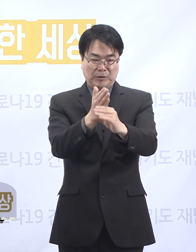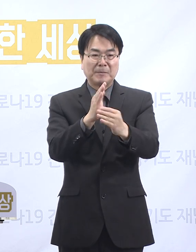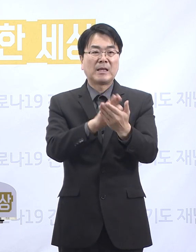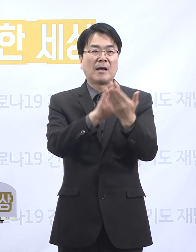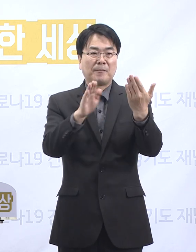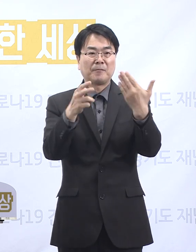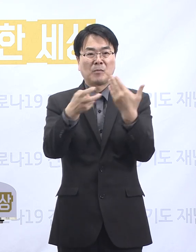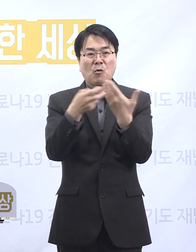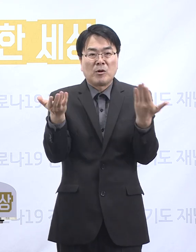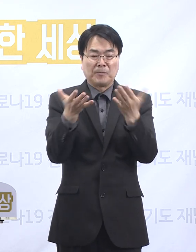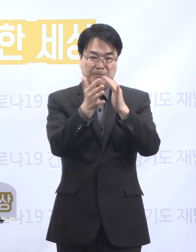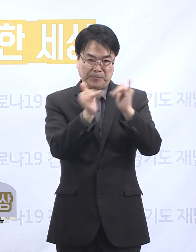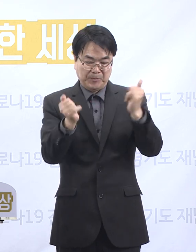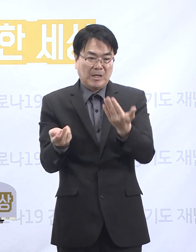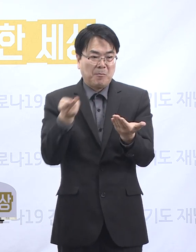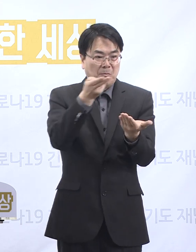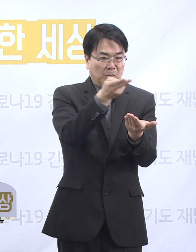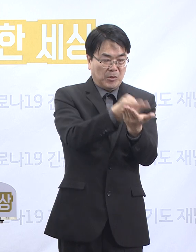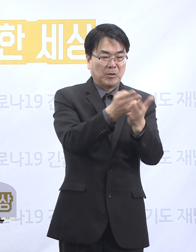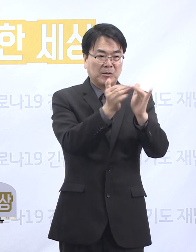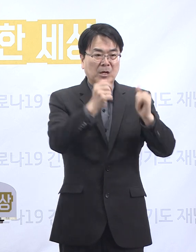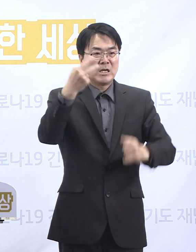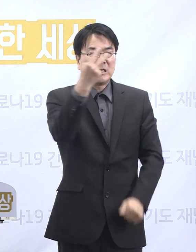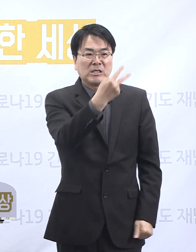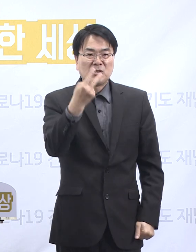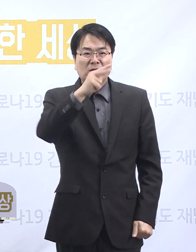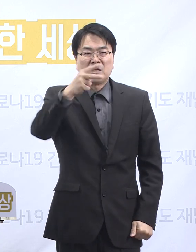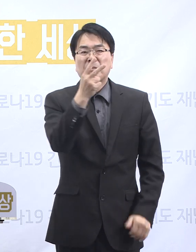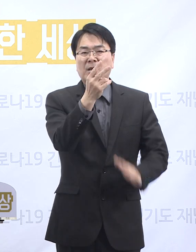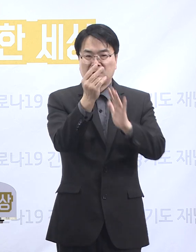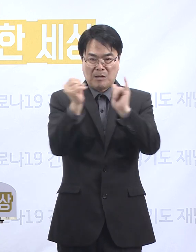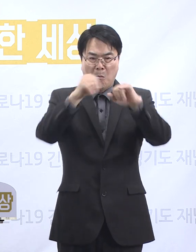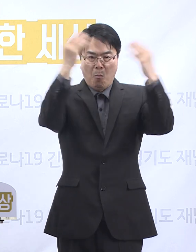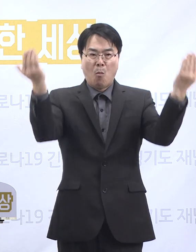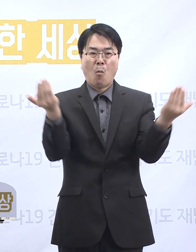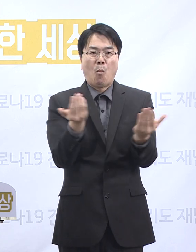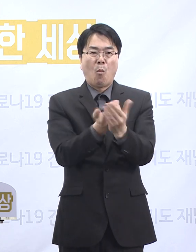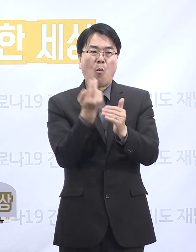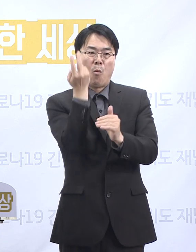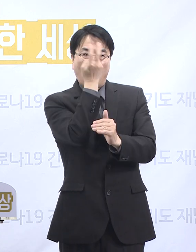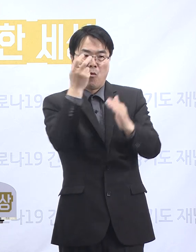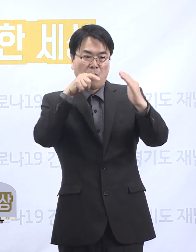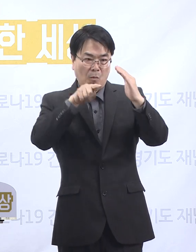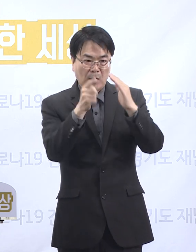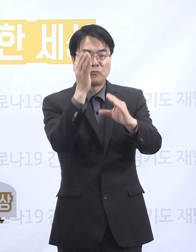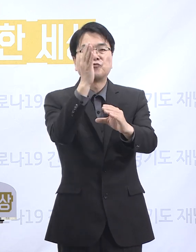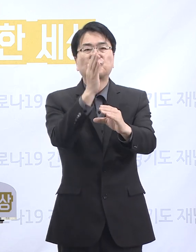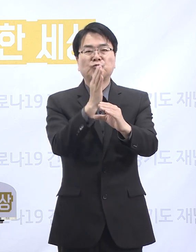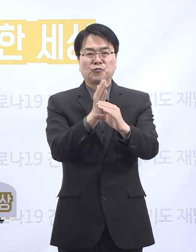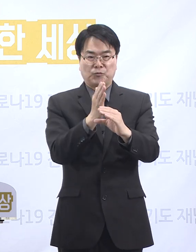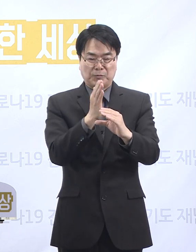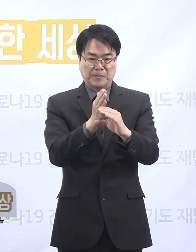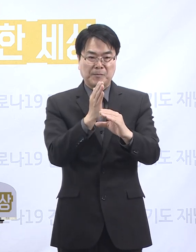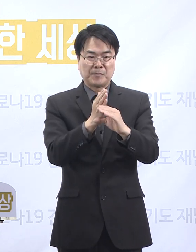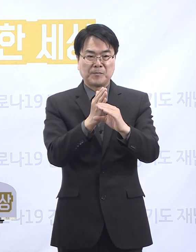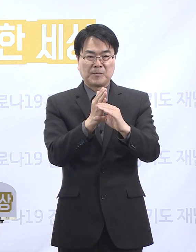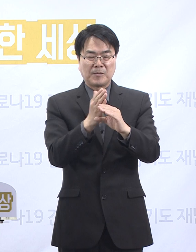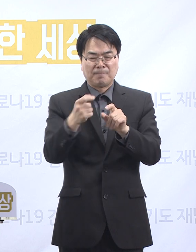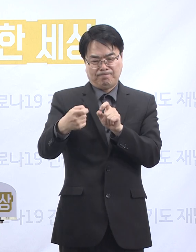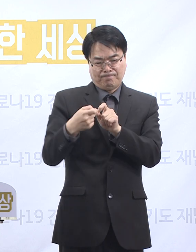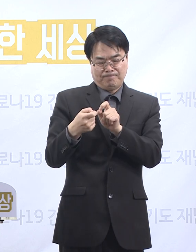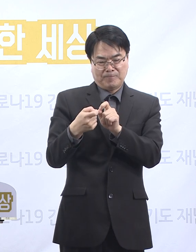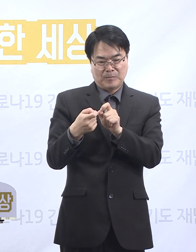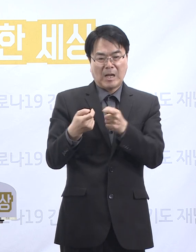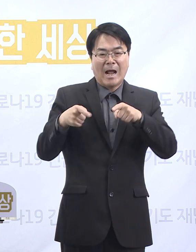의료진 및 입원 환자 등 2,200여 명을 전수검사하고 있습니다. 팔병동 직원 및 접촉